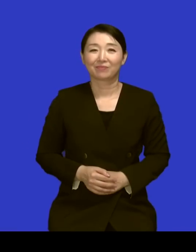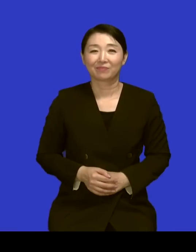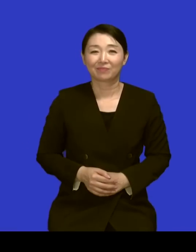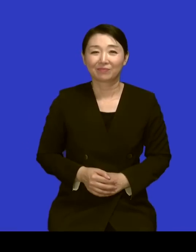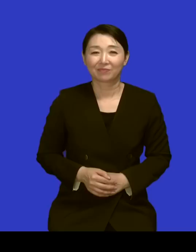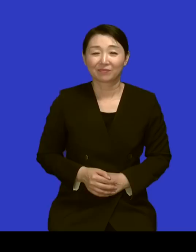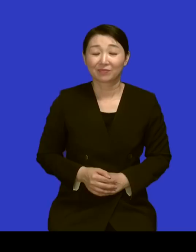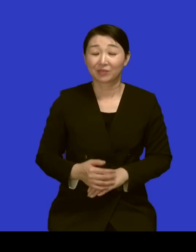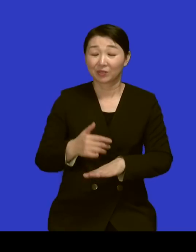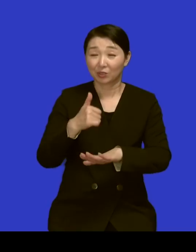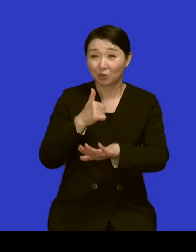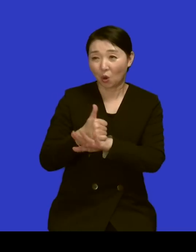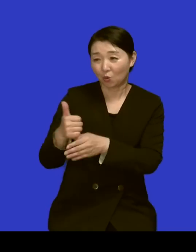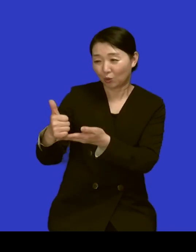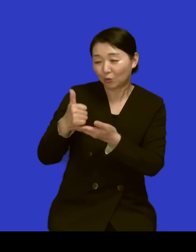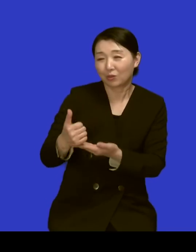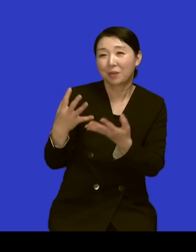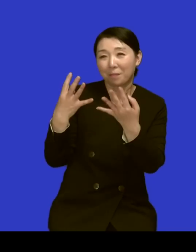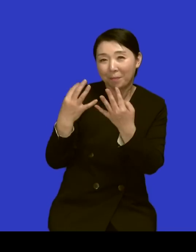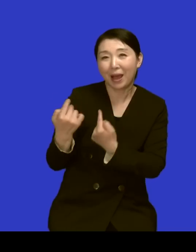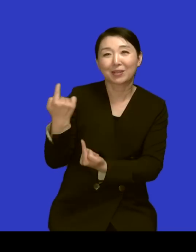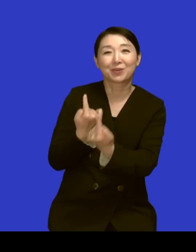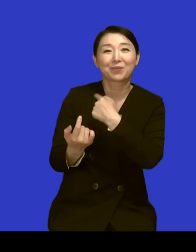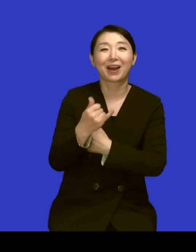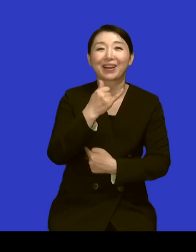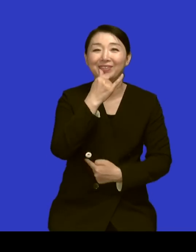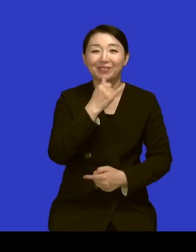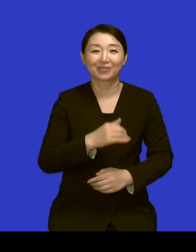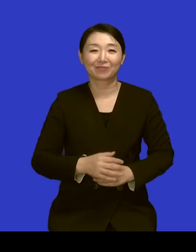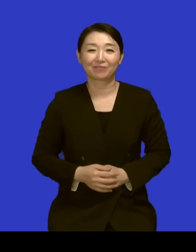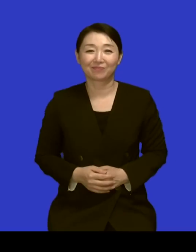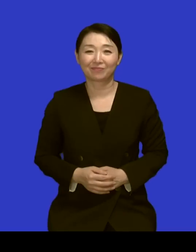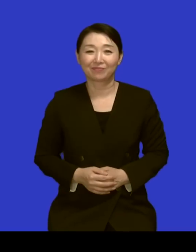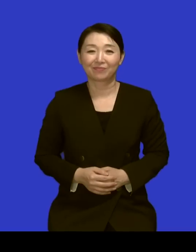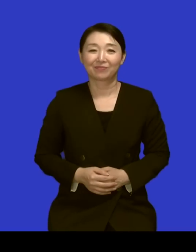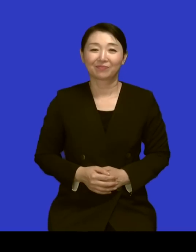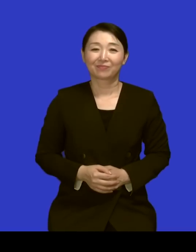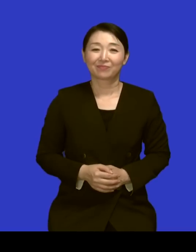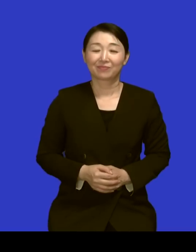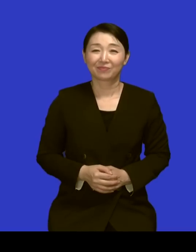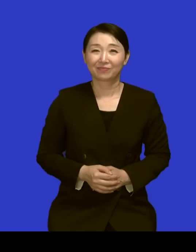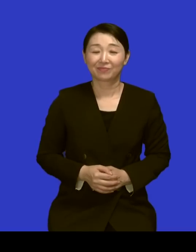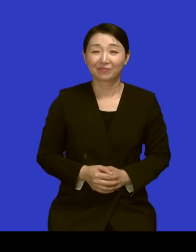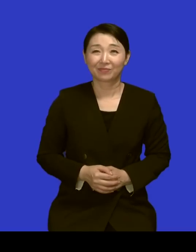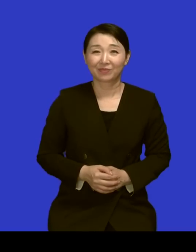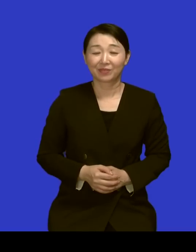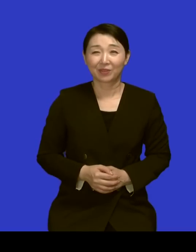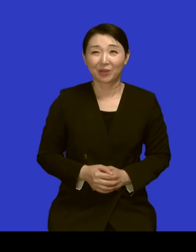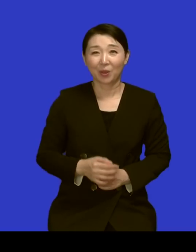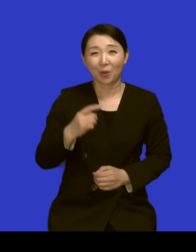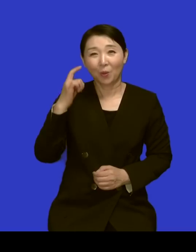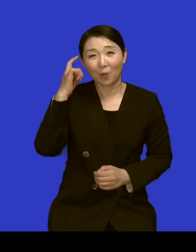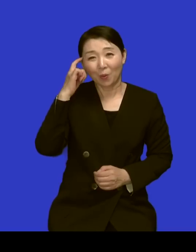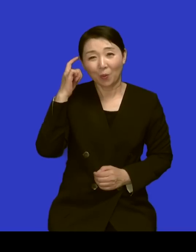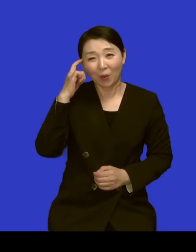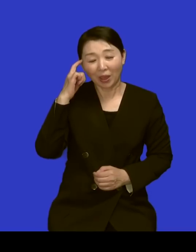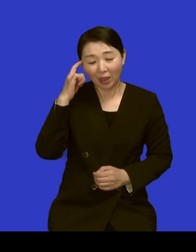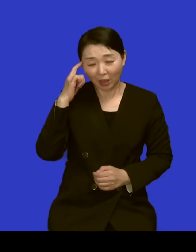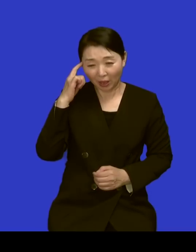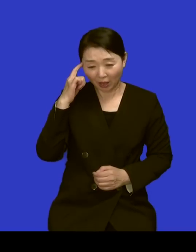늘어났겠네요 그렇죠 네 아니 근데 이쁜 옷은 뭐냐면요 모델이 조금 좋지 않아도 예쁠 수 있는 것들 사실 모델이 입으면